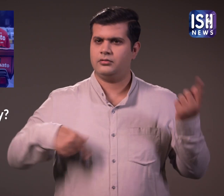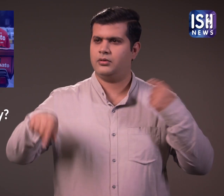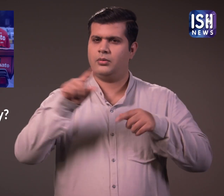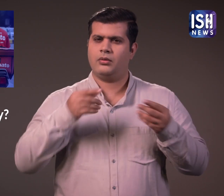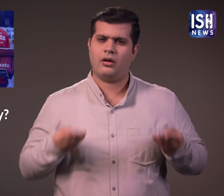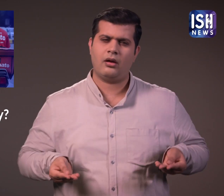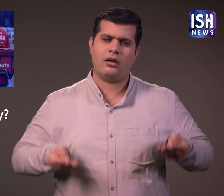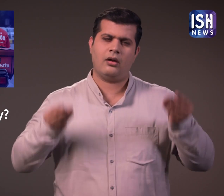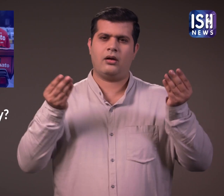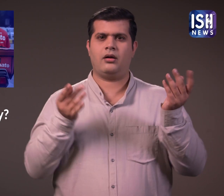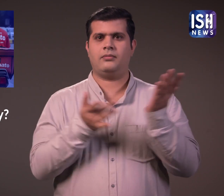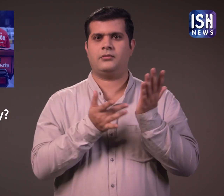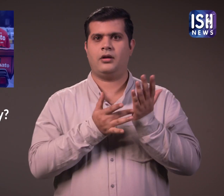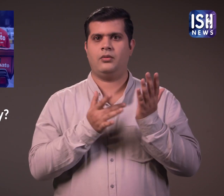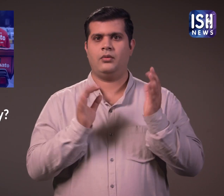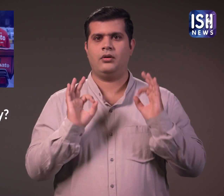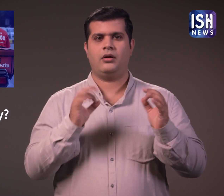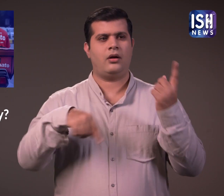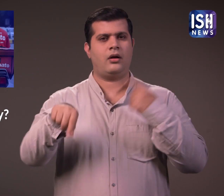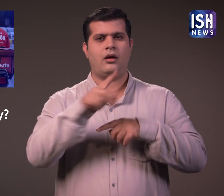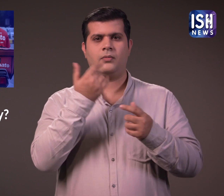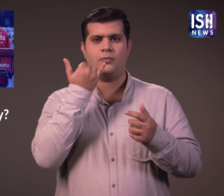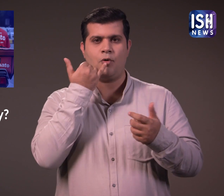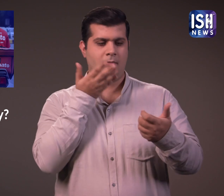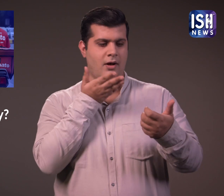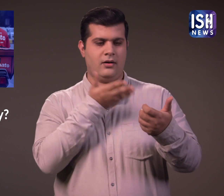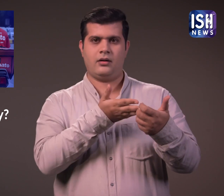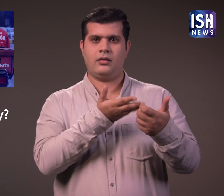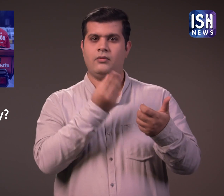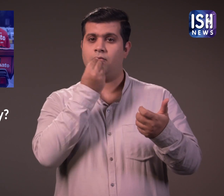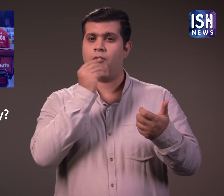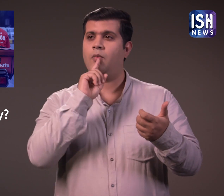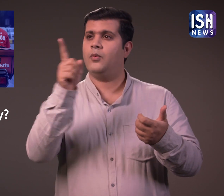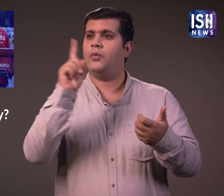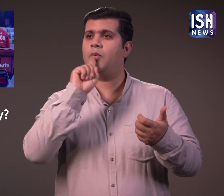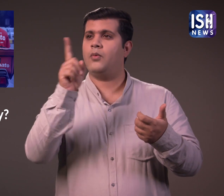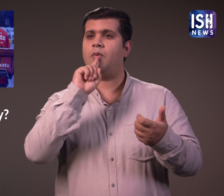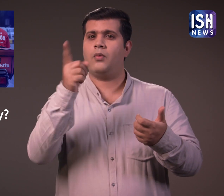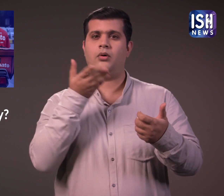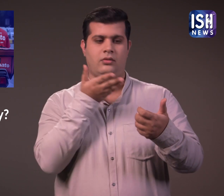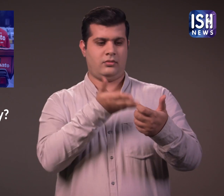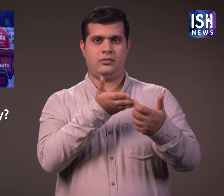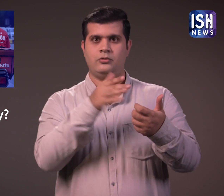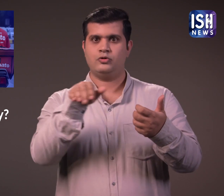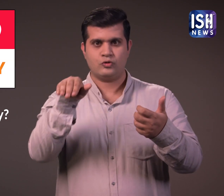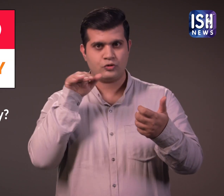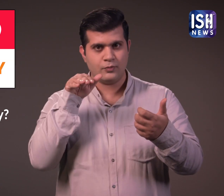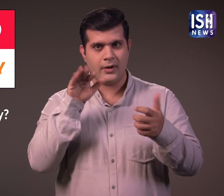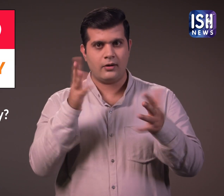आज की तक्नीकी दुनिया में हम Zomato और Swiggy पर online खाना order कर सकते हैं।